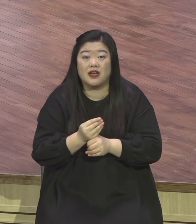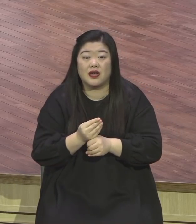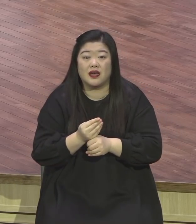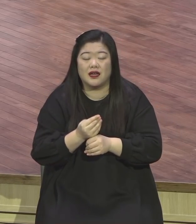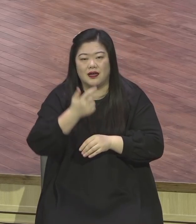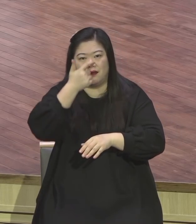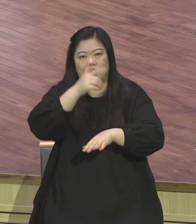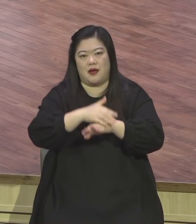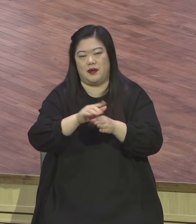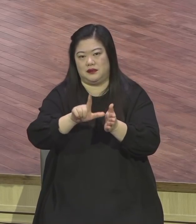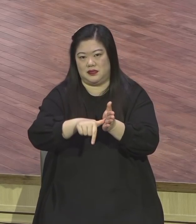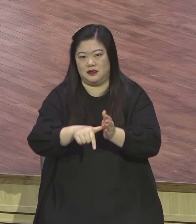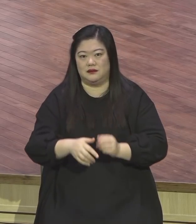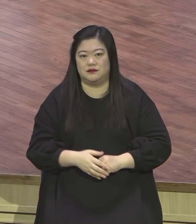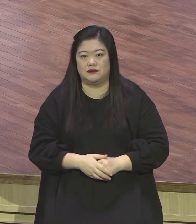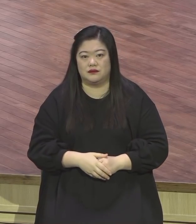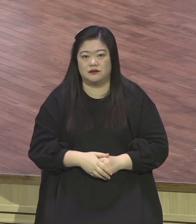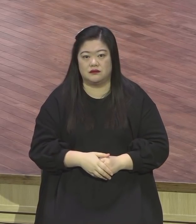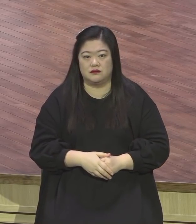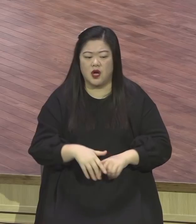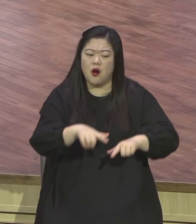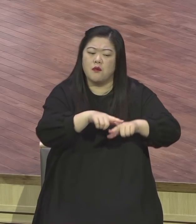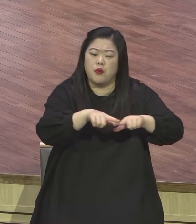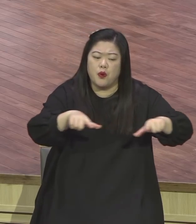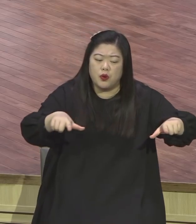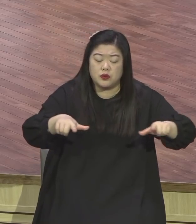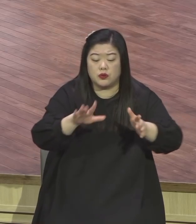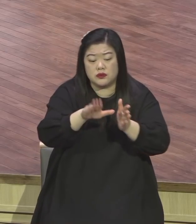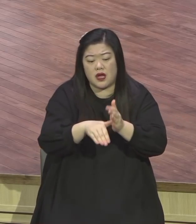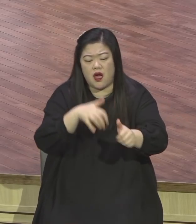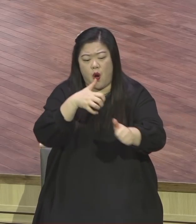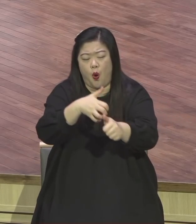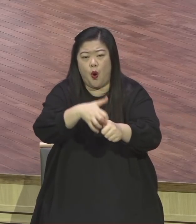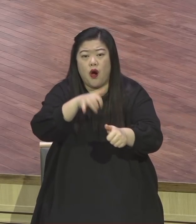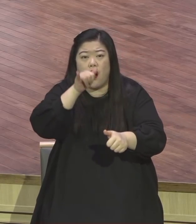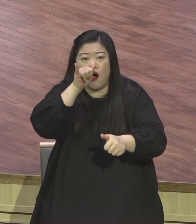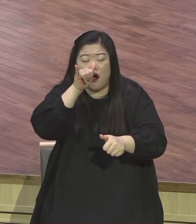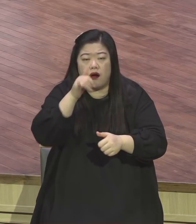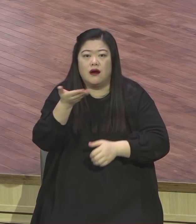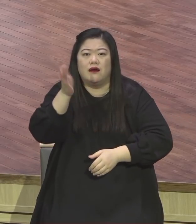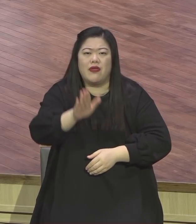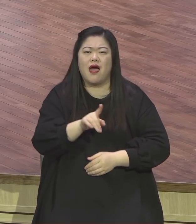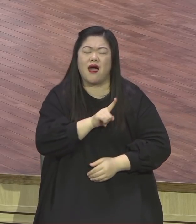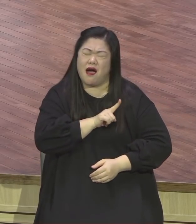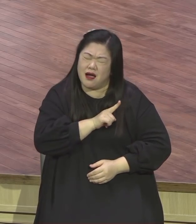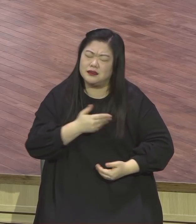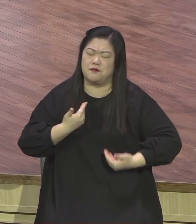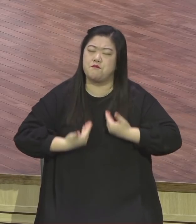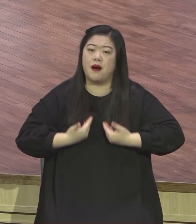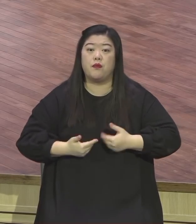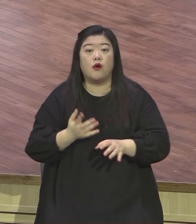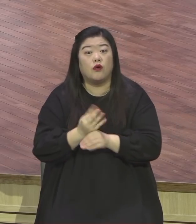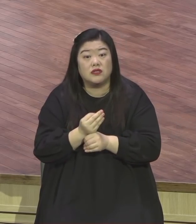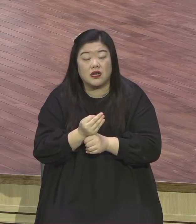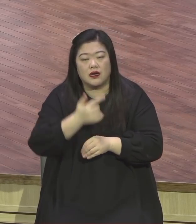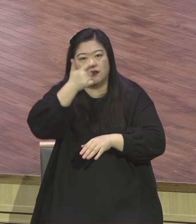평소 때도 공격하지만 가장 강하게 공격하는 시간이 예배 시간이요. 왜냐하면